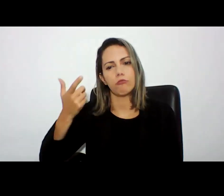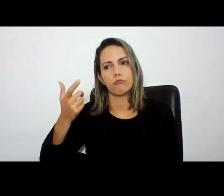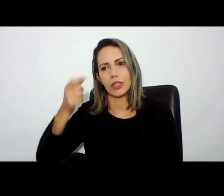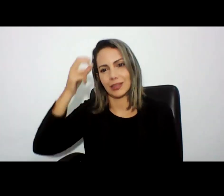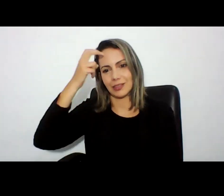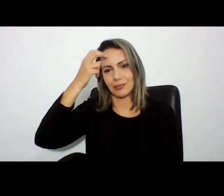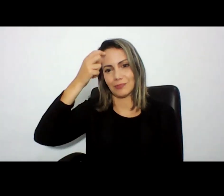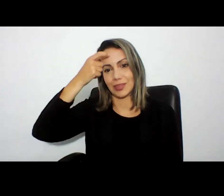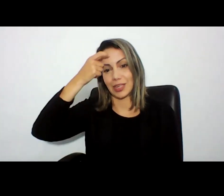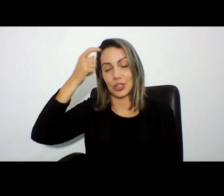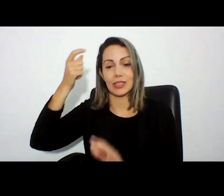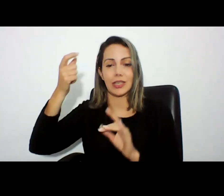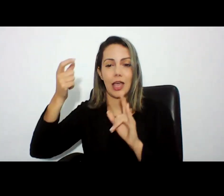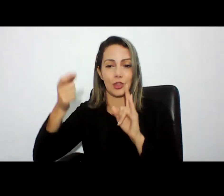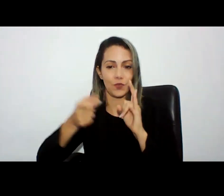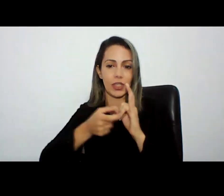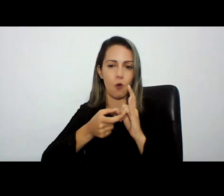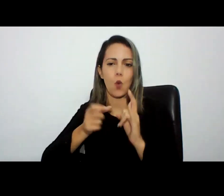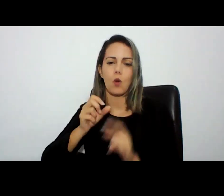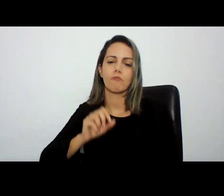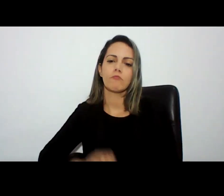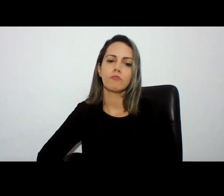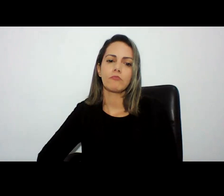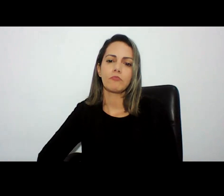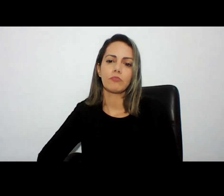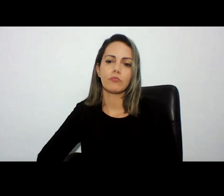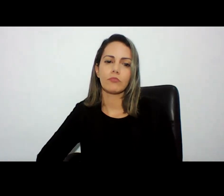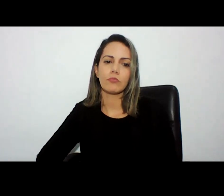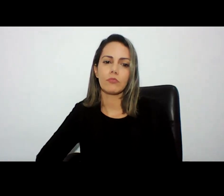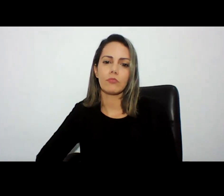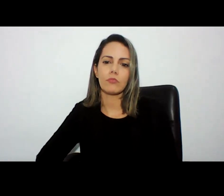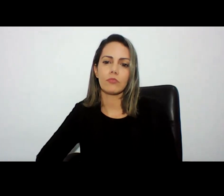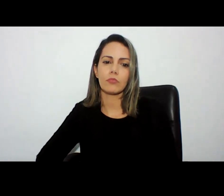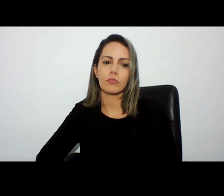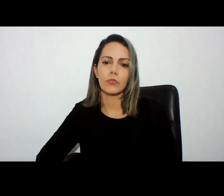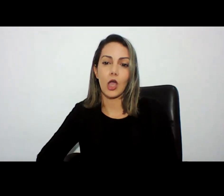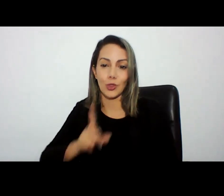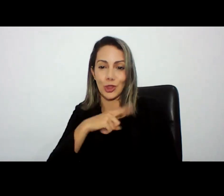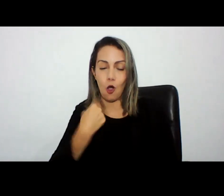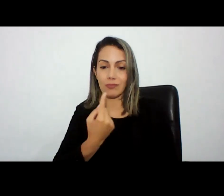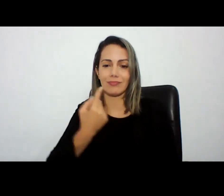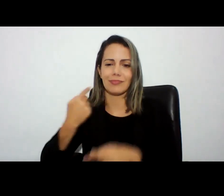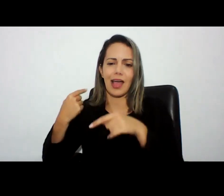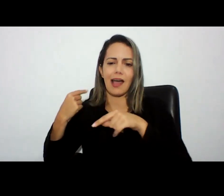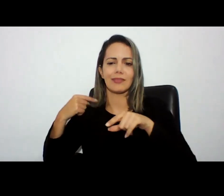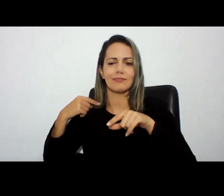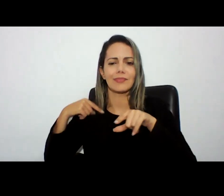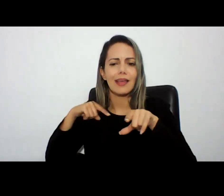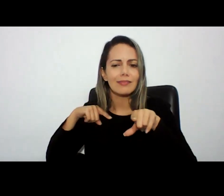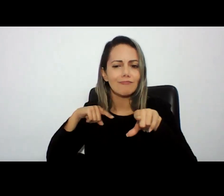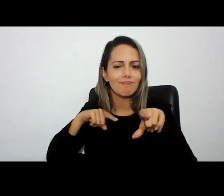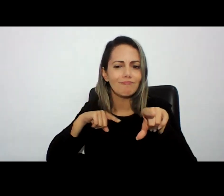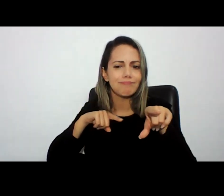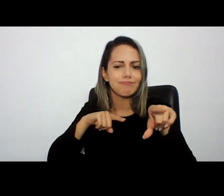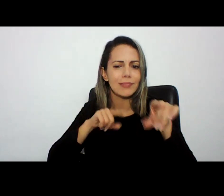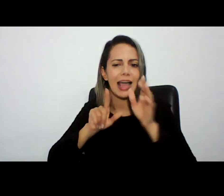caso específico só para demonstrar como a gente está atrasado na nossa evolução a nossa geração e não as